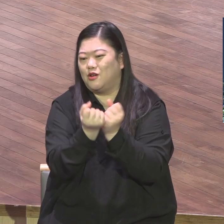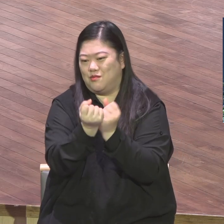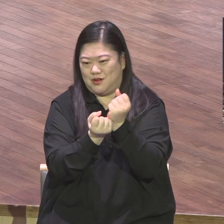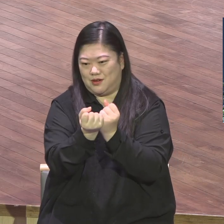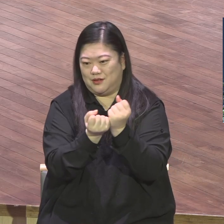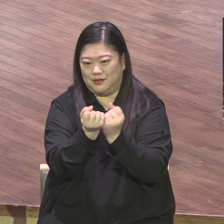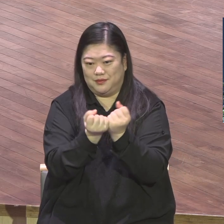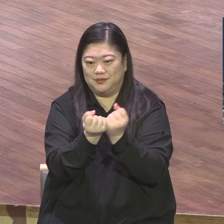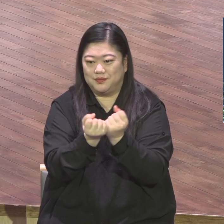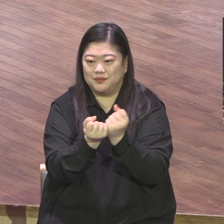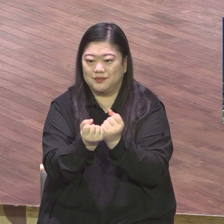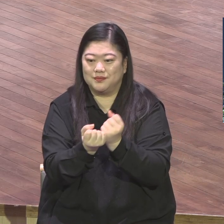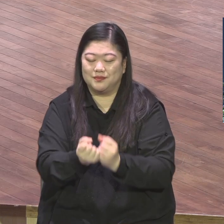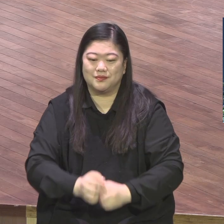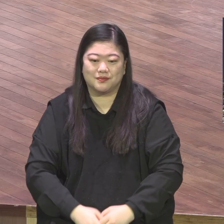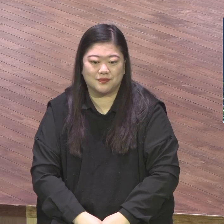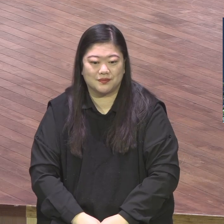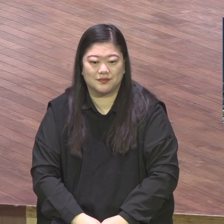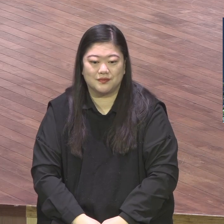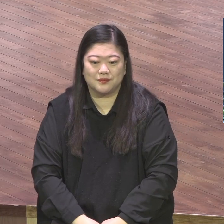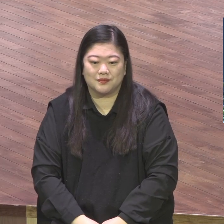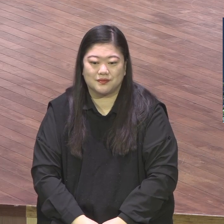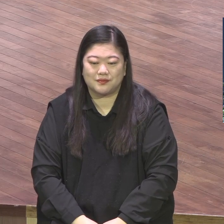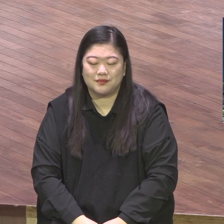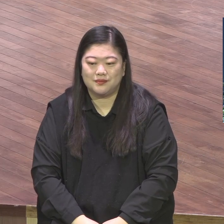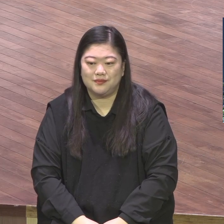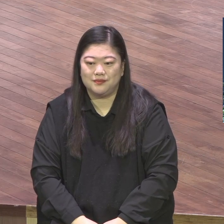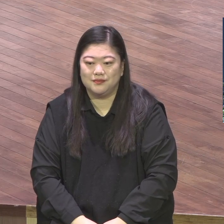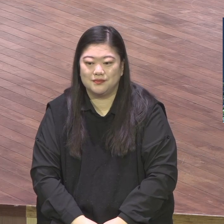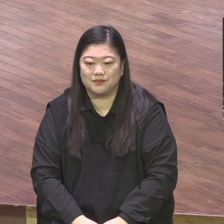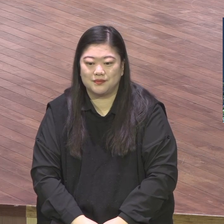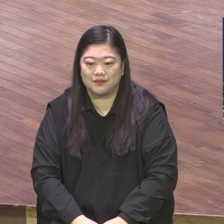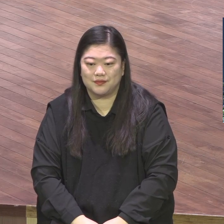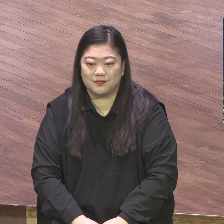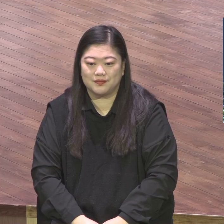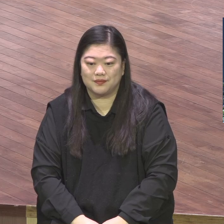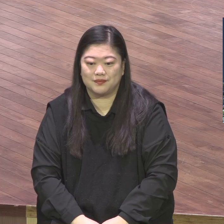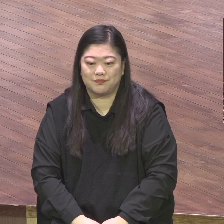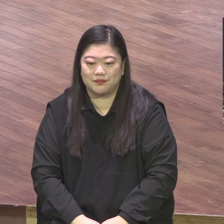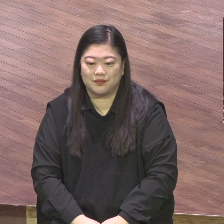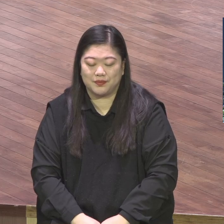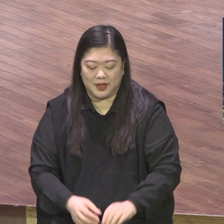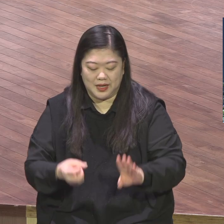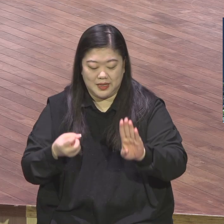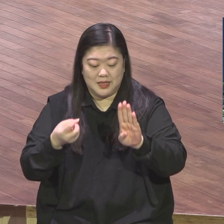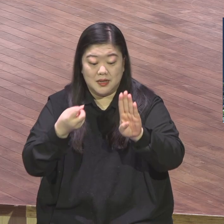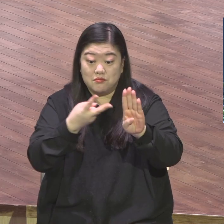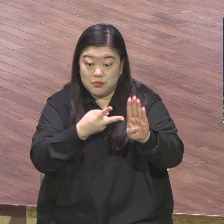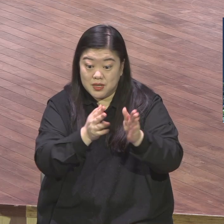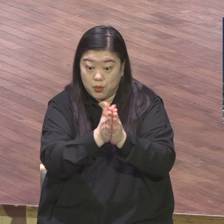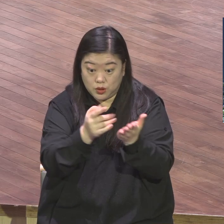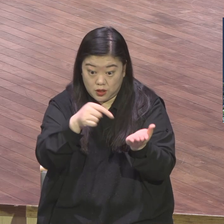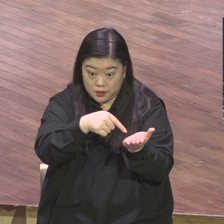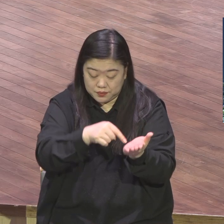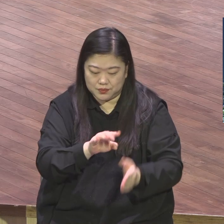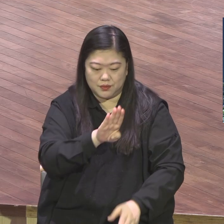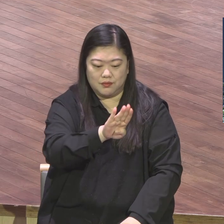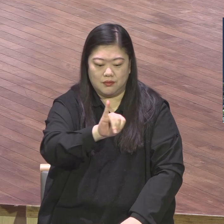구체적으로 그렇게 밝혀주고 있습니다. 빌리포스는 사르바울이 빌리포 교회에 보낸